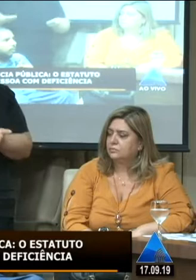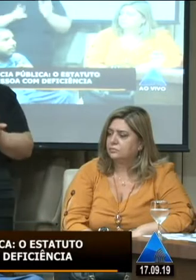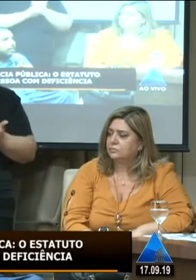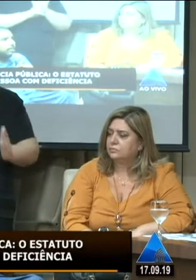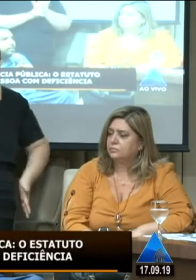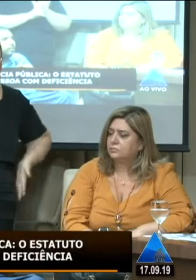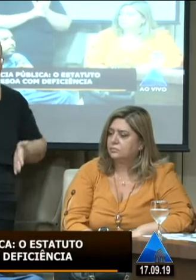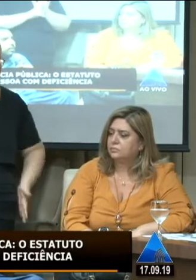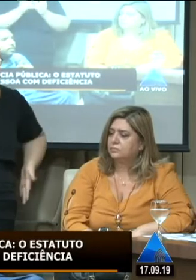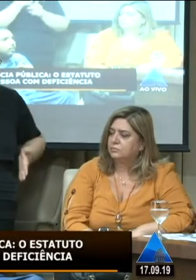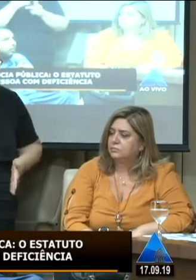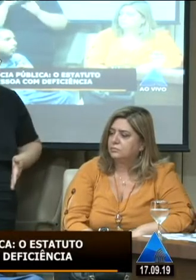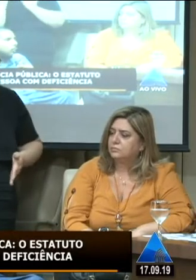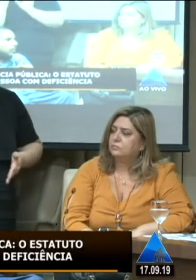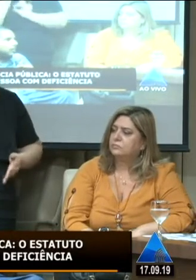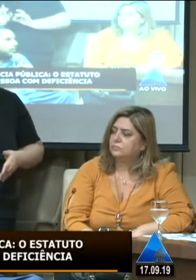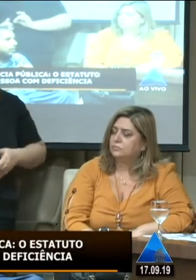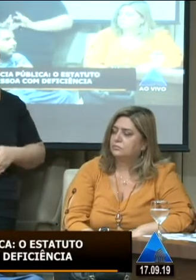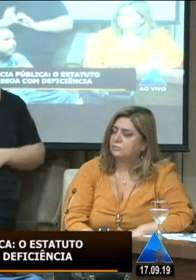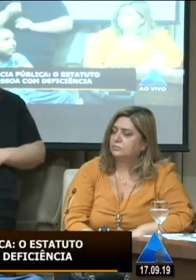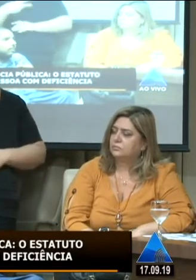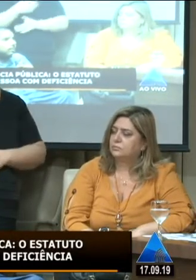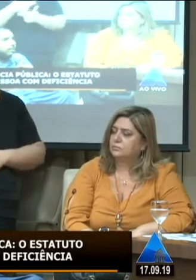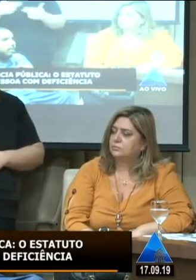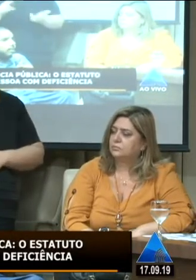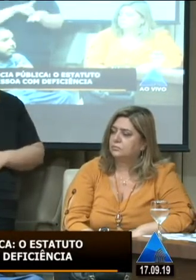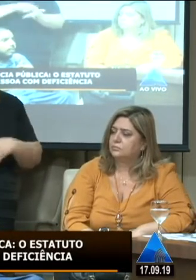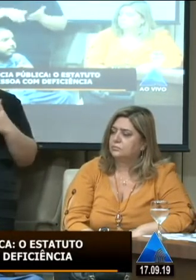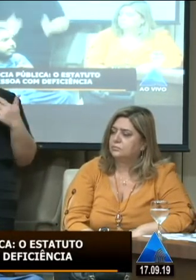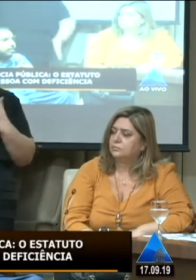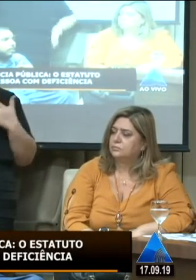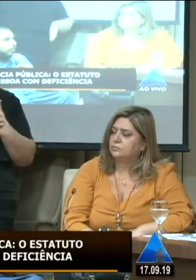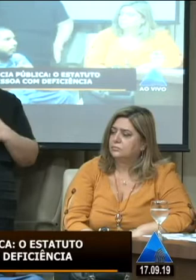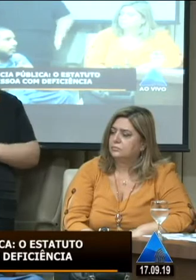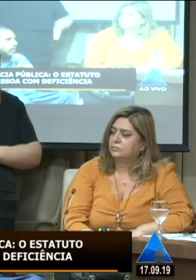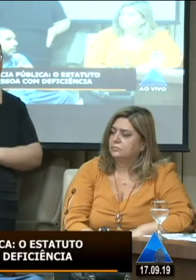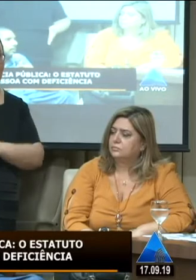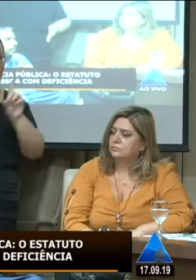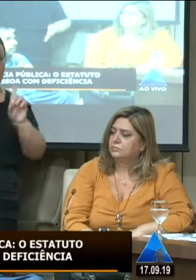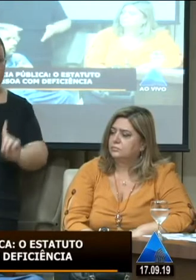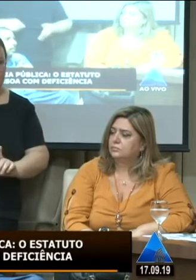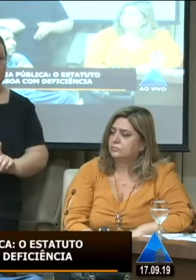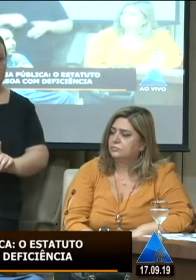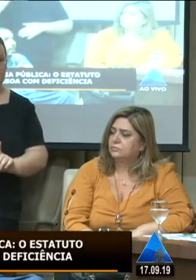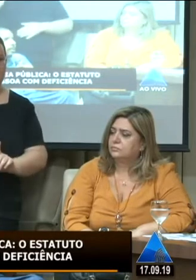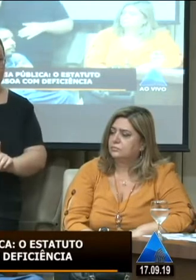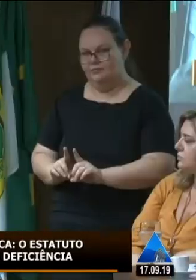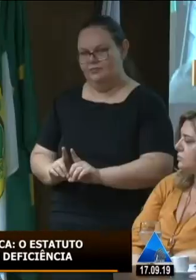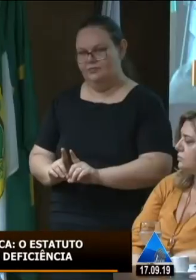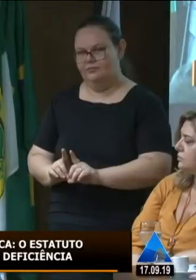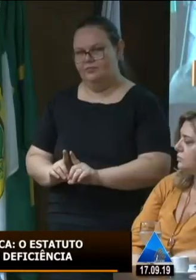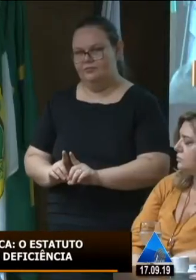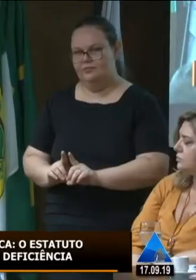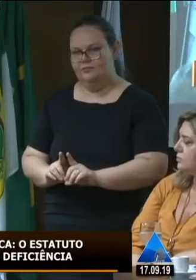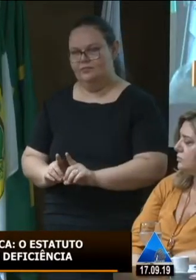cadeirantes venho como cidadão dessa cidade venho como pessoa com deficiência venho como